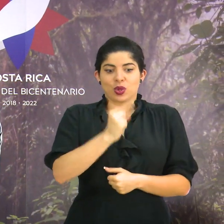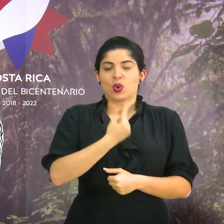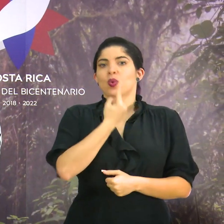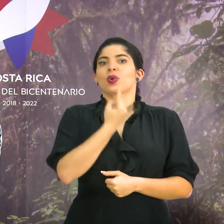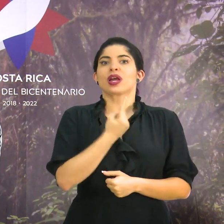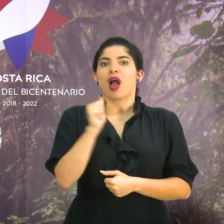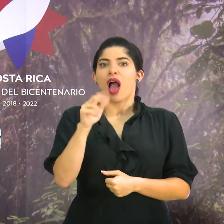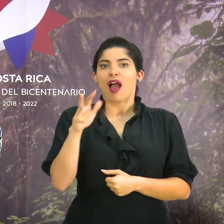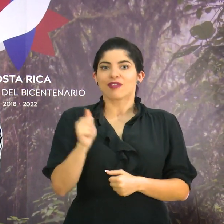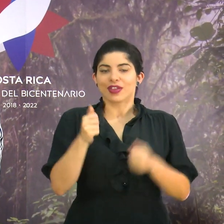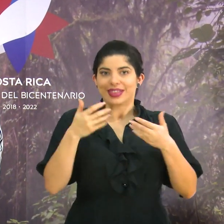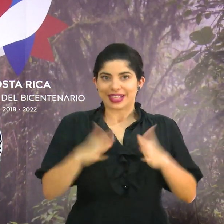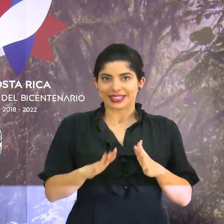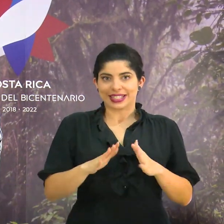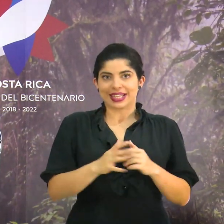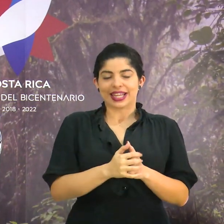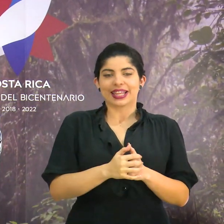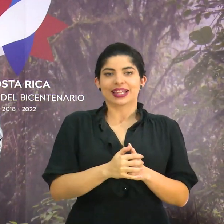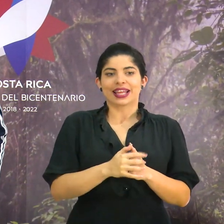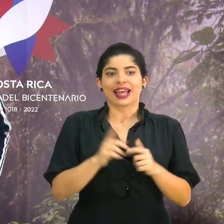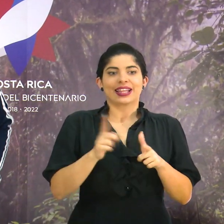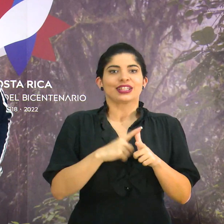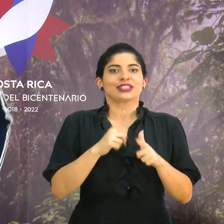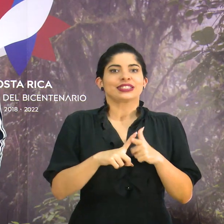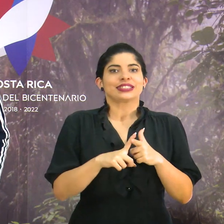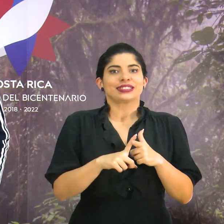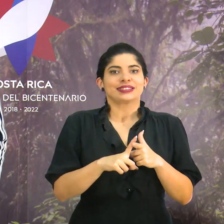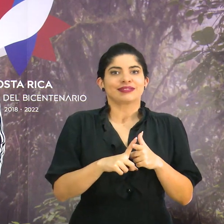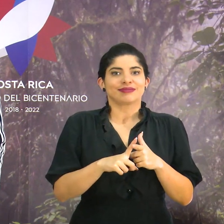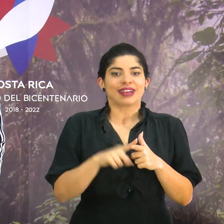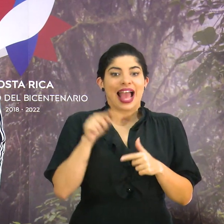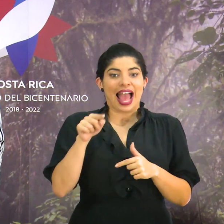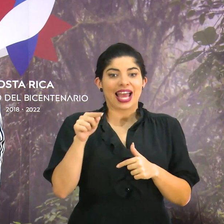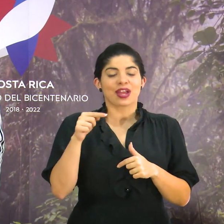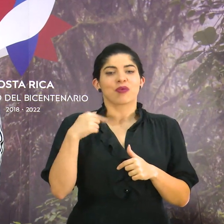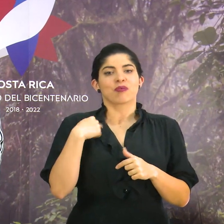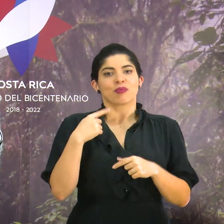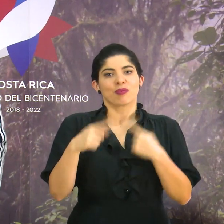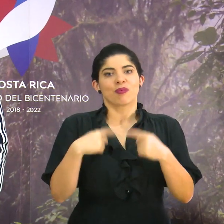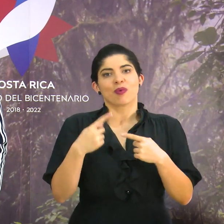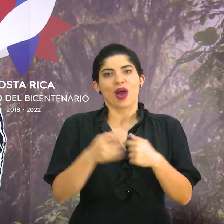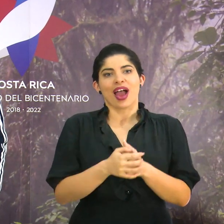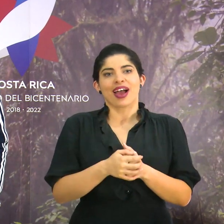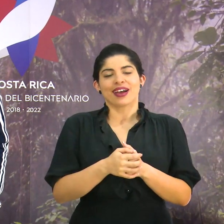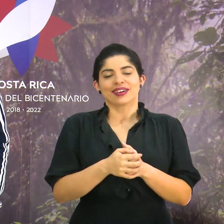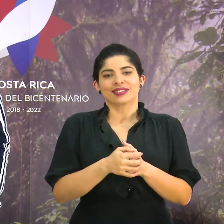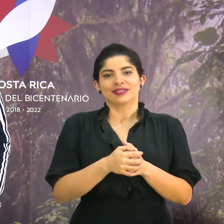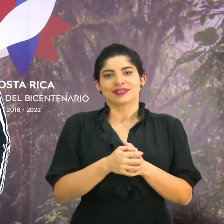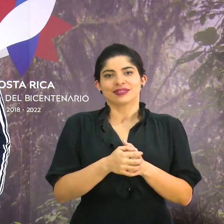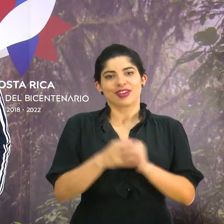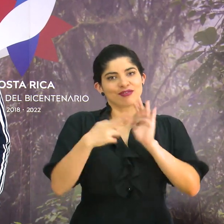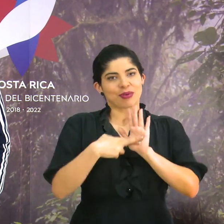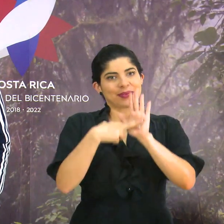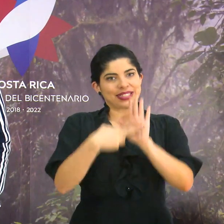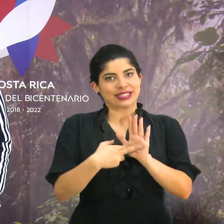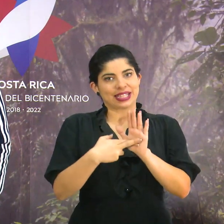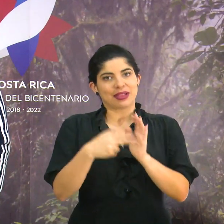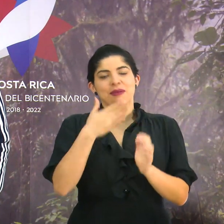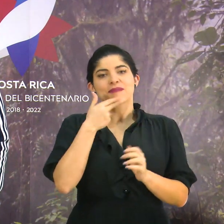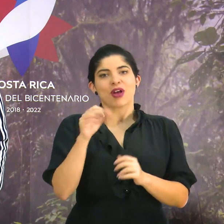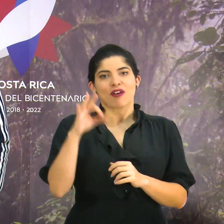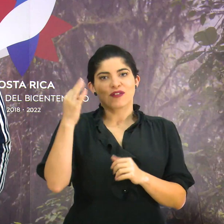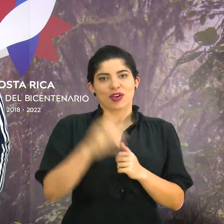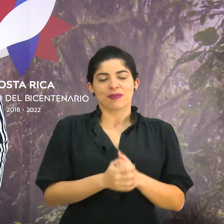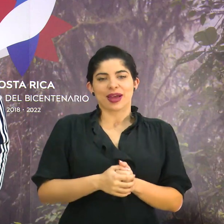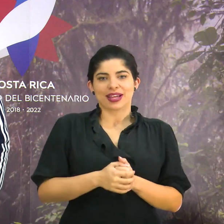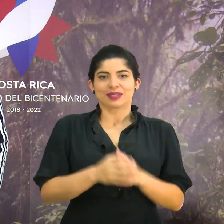afrodescendiente. Entonces, ahí los voy a representar de la mejor